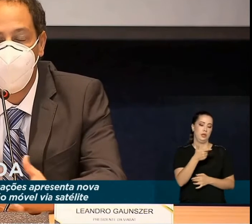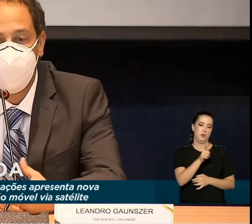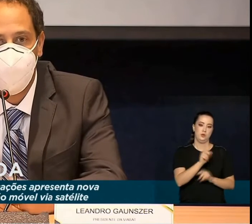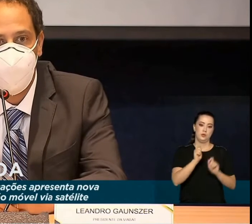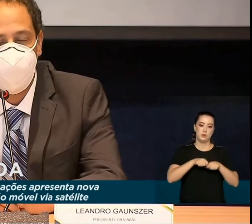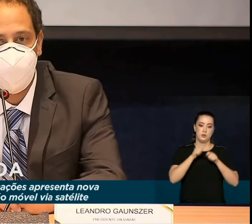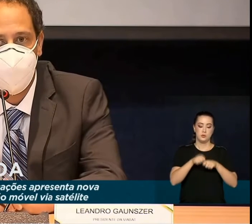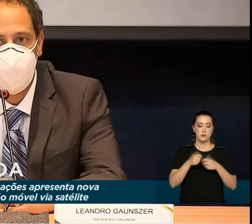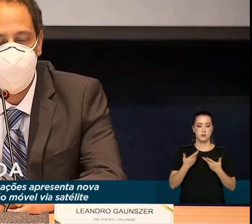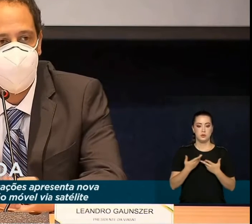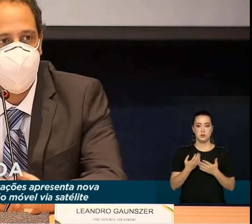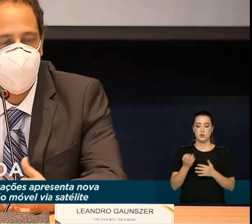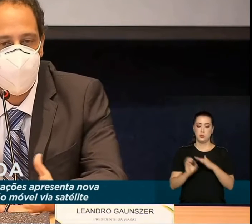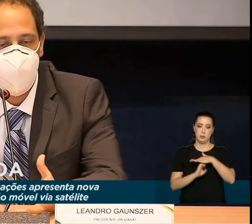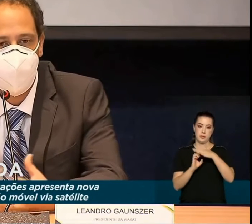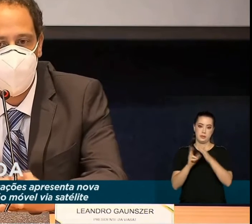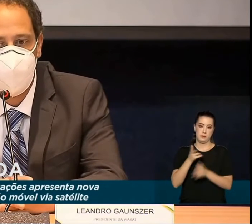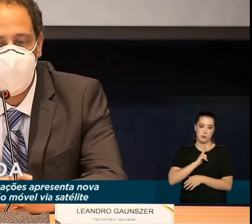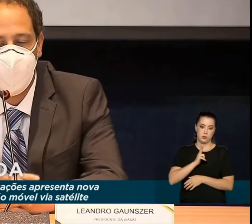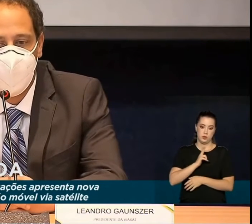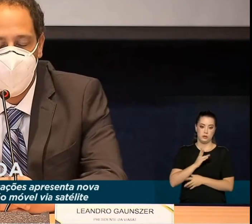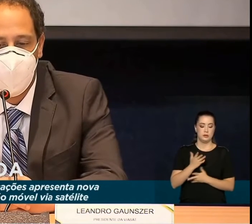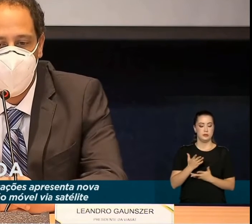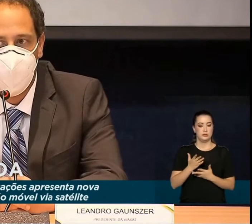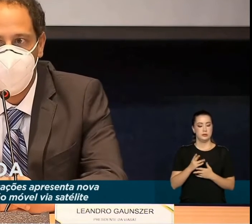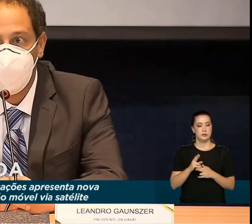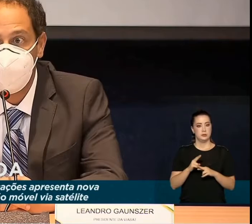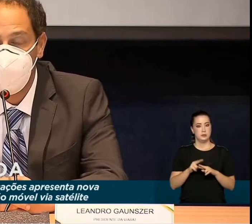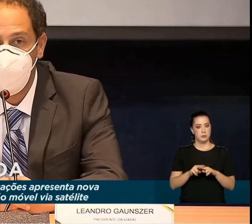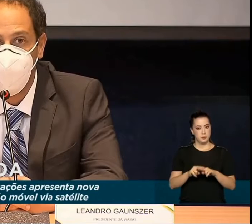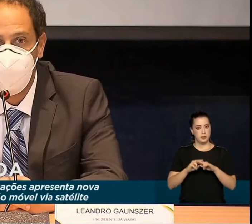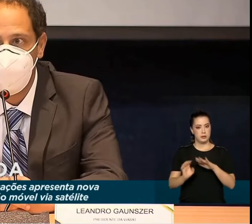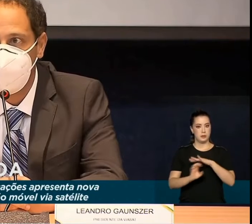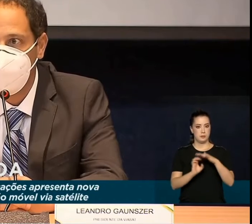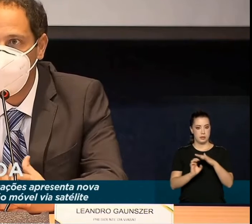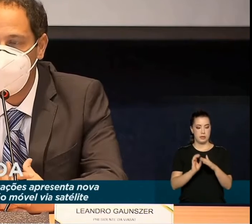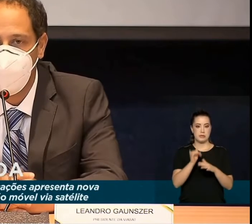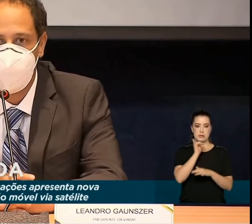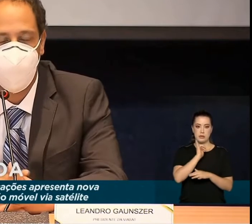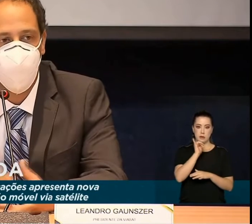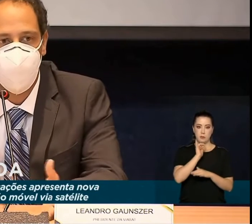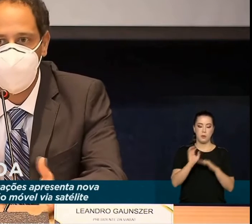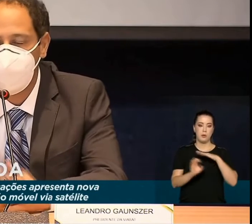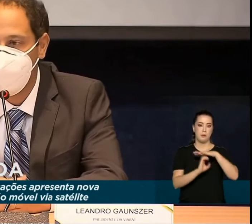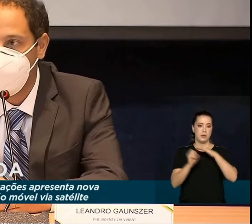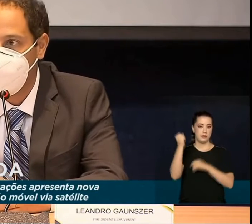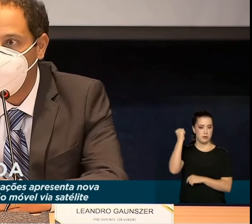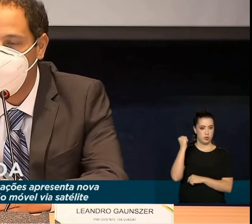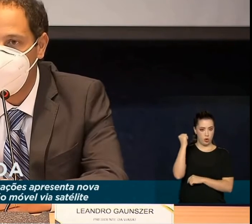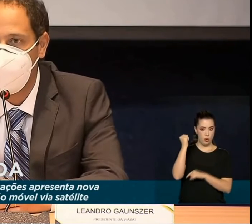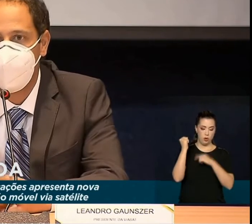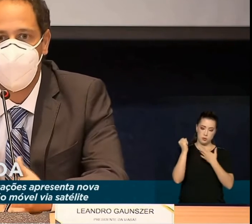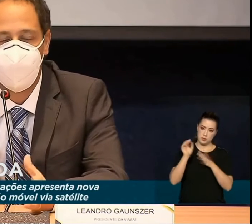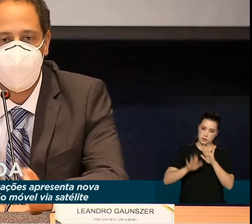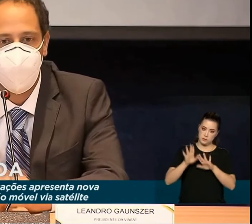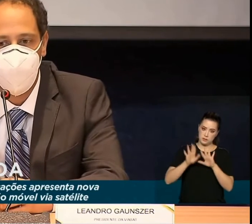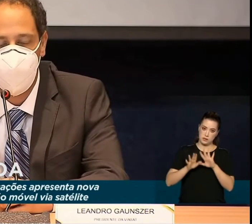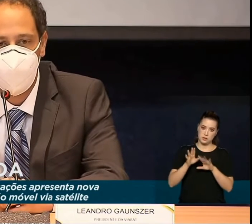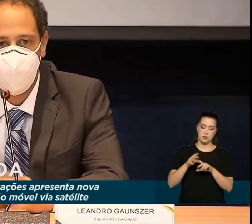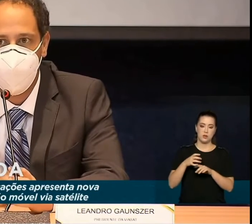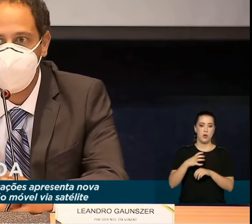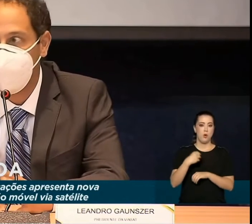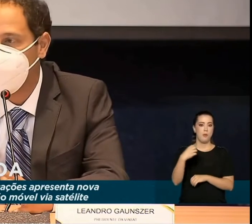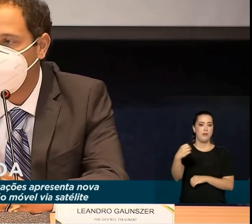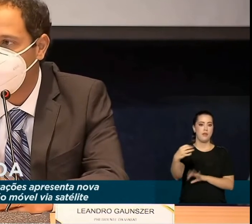mercado privado, através de empresas de ônibus, como o Jarbas falou, uma viagem longa, por exemplo,